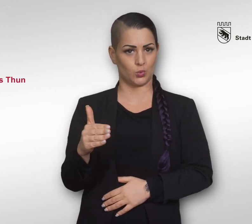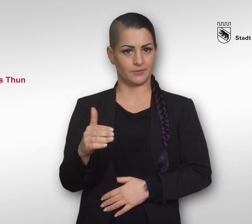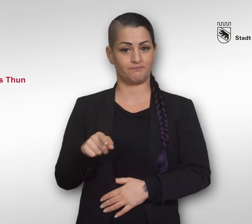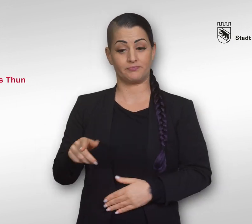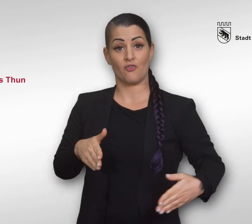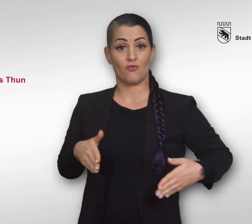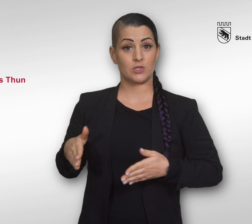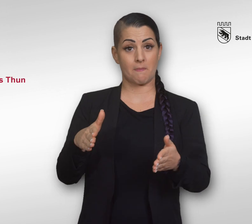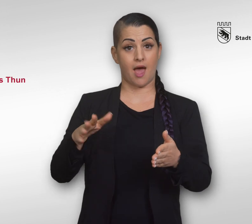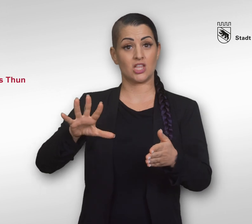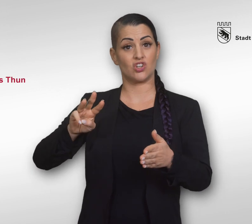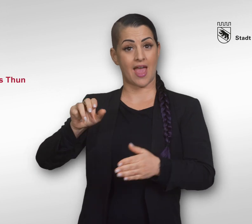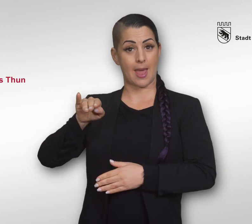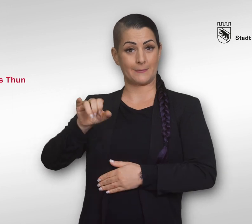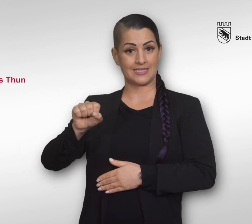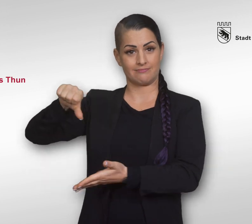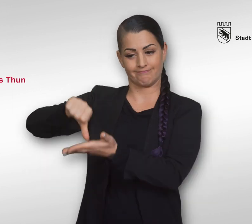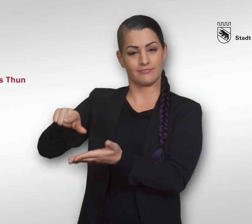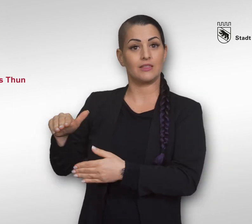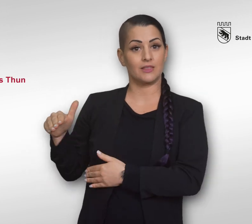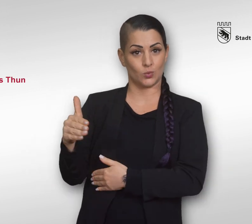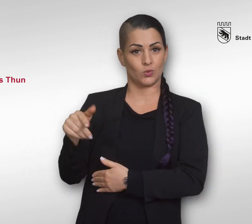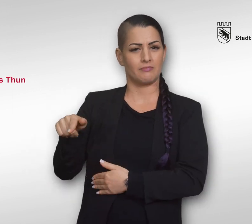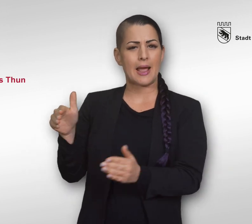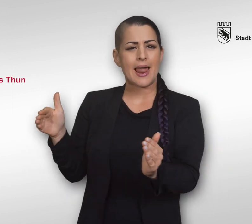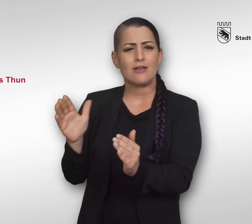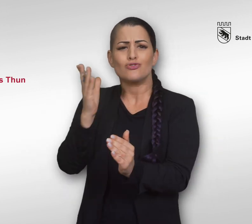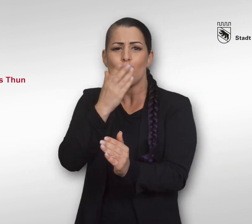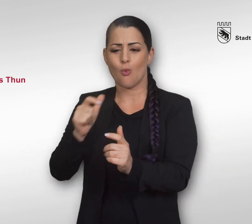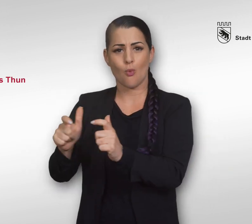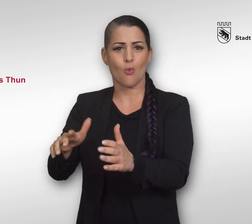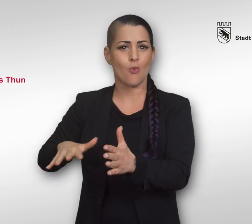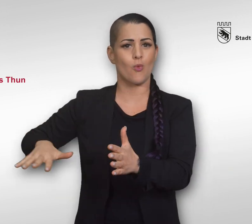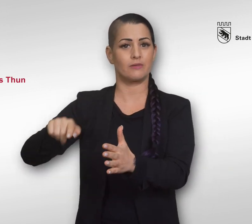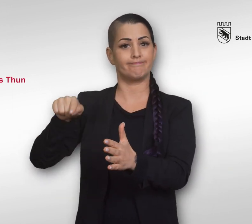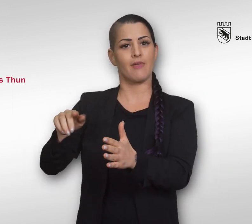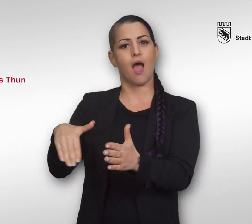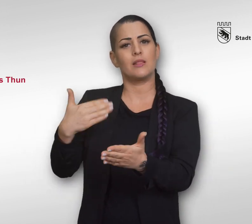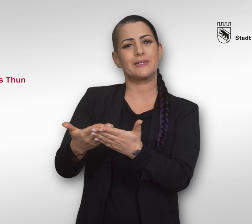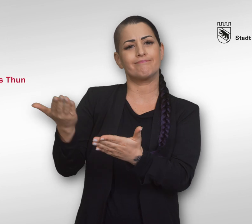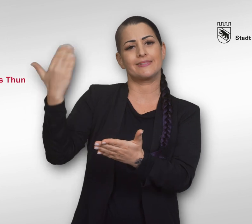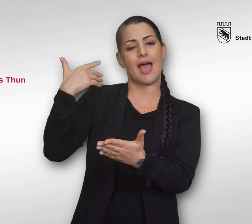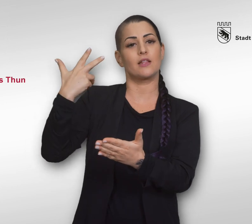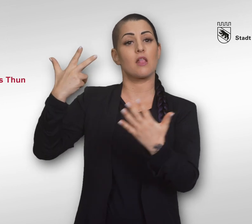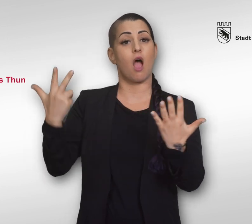Das Flussbad Schwäbis in Thun ist eine kleine, schmucke Anlage. Sie bietet seit